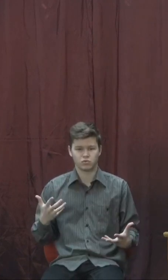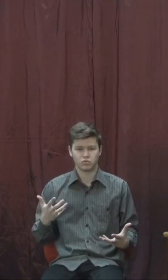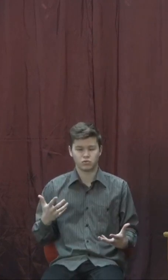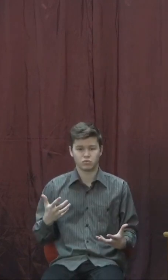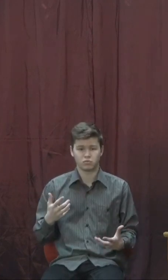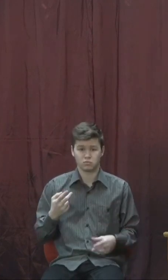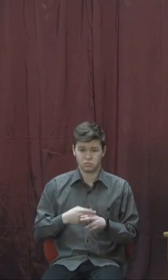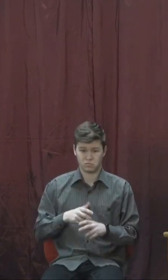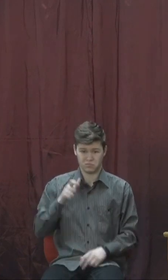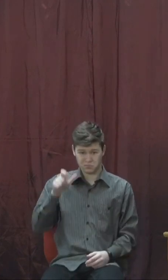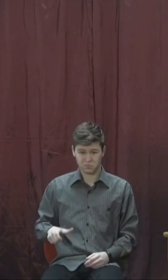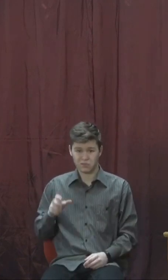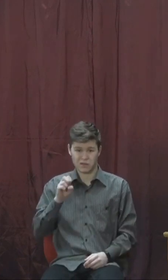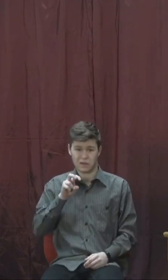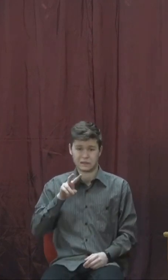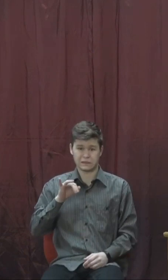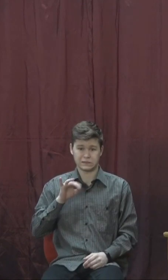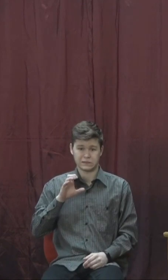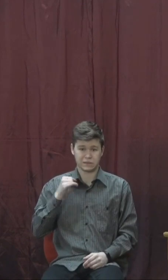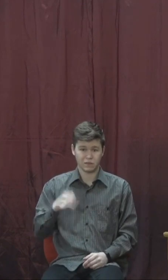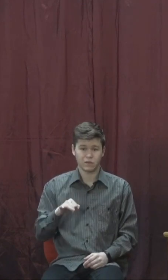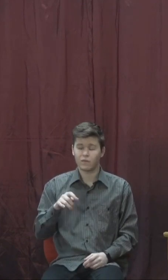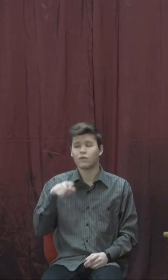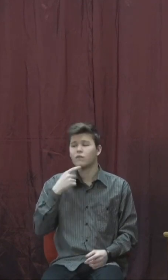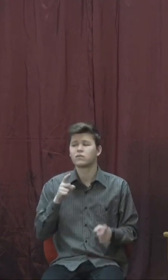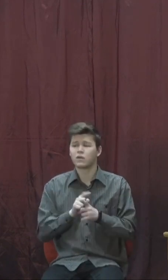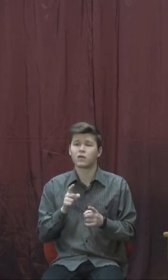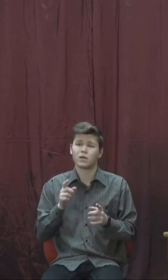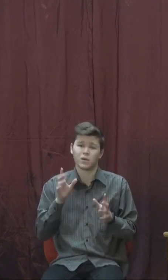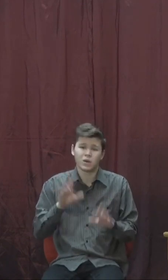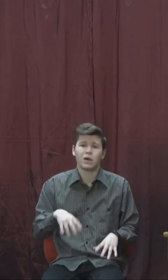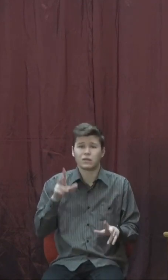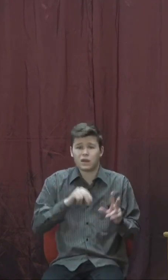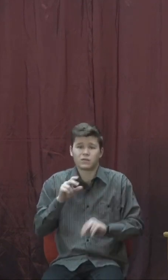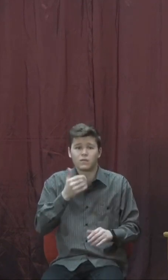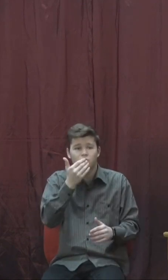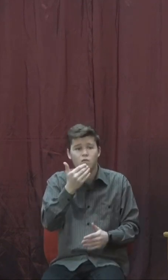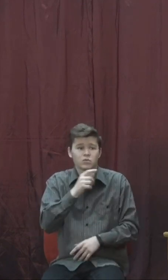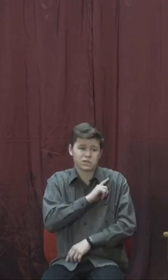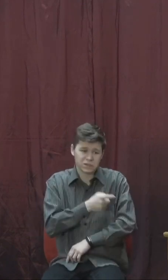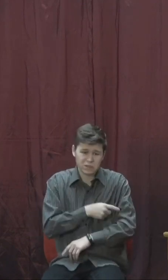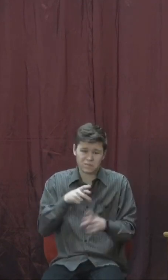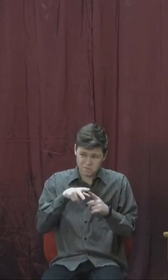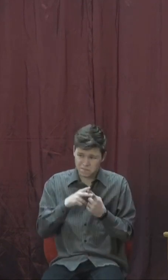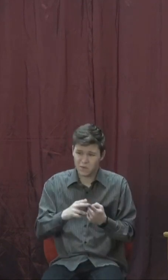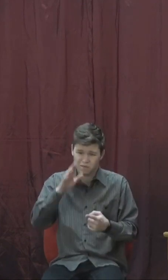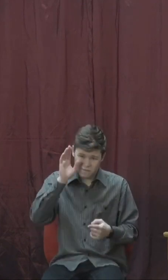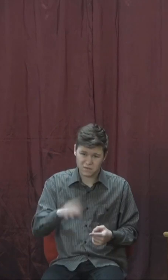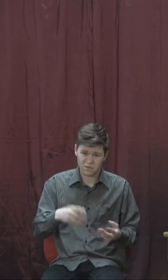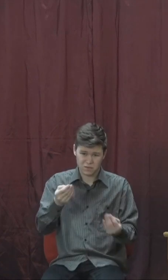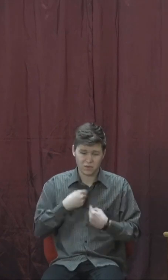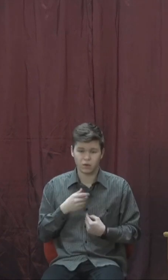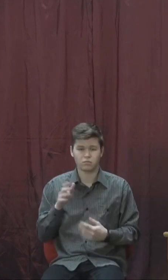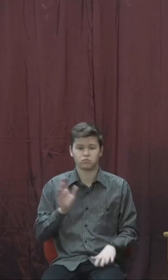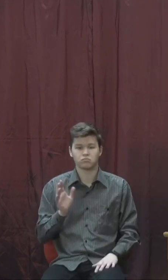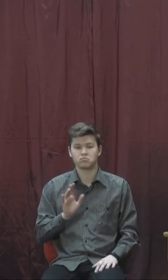ледь дійти до неба, аби спастися. Він каже, ні, я хочу мати помазання, таке, як